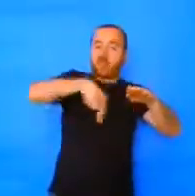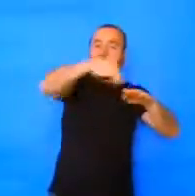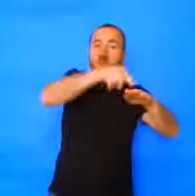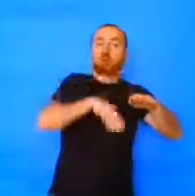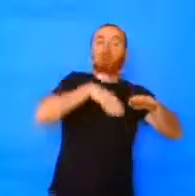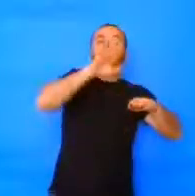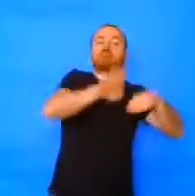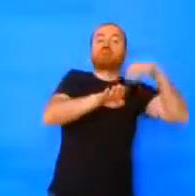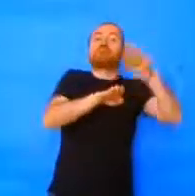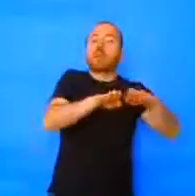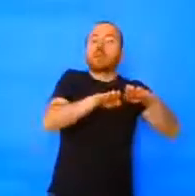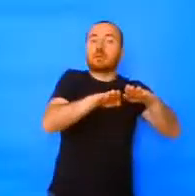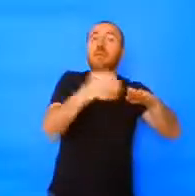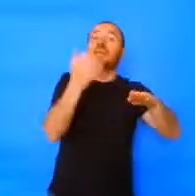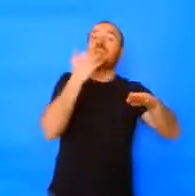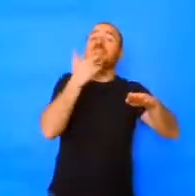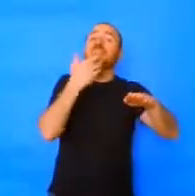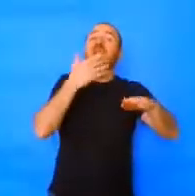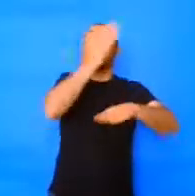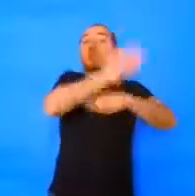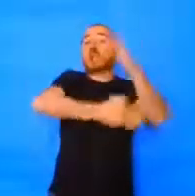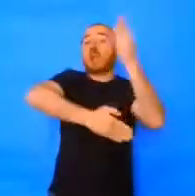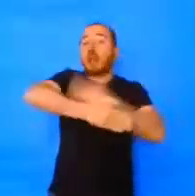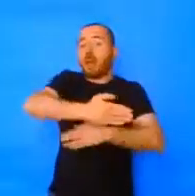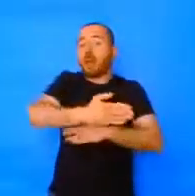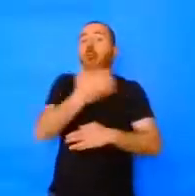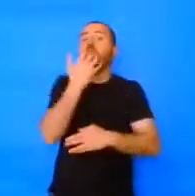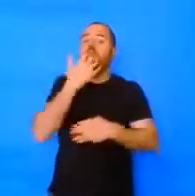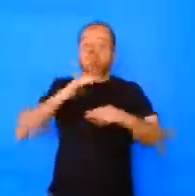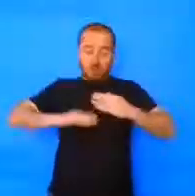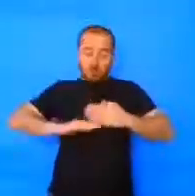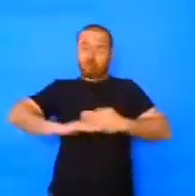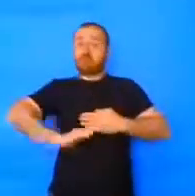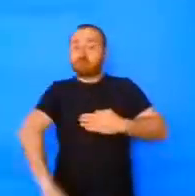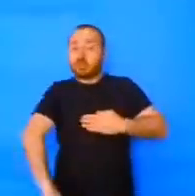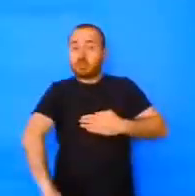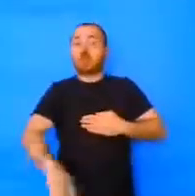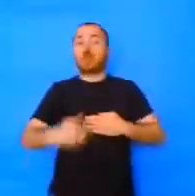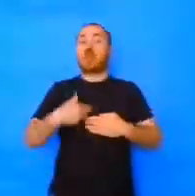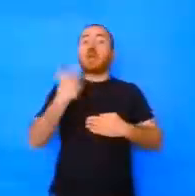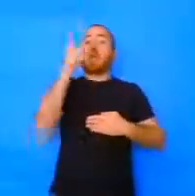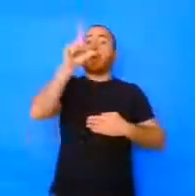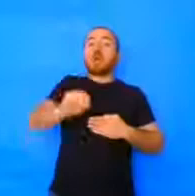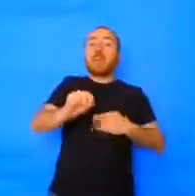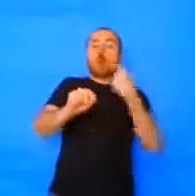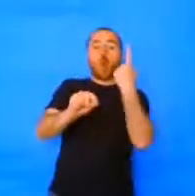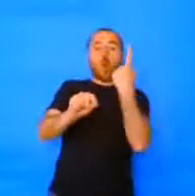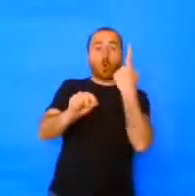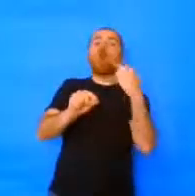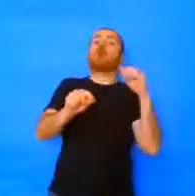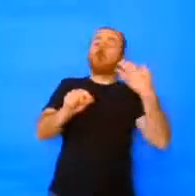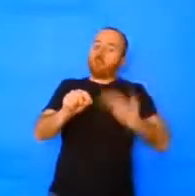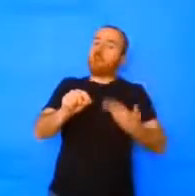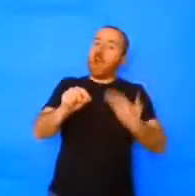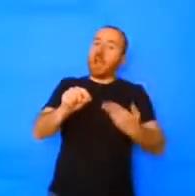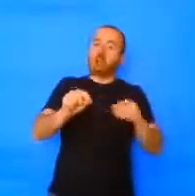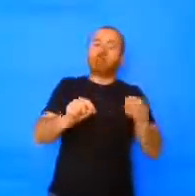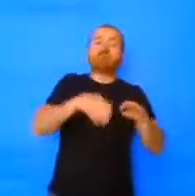el cuerpo hacia abajo, un pie en un minuto puede estar dentro. Si va en silla de ruedas, una rueda al lado del mismo brazo que